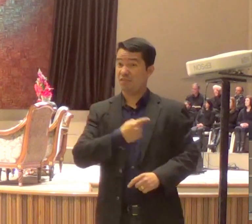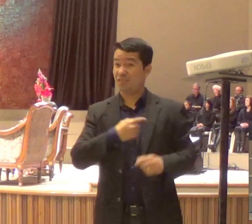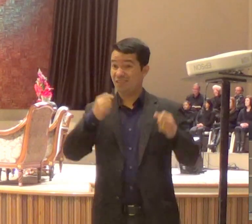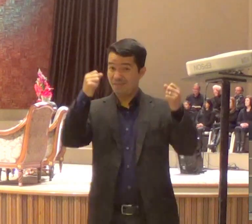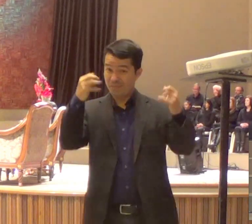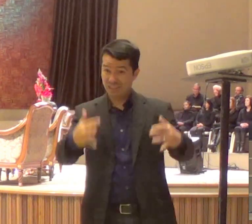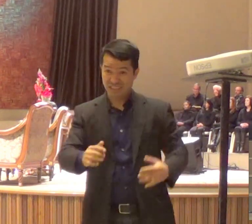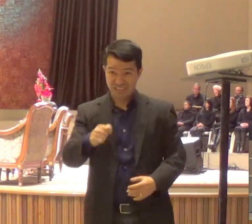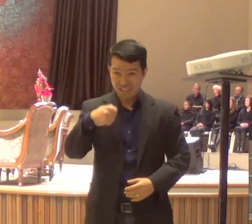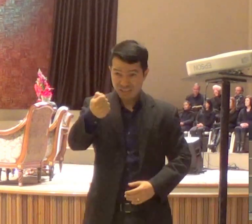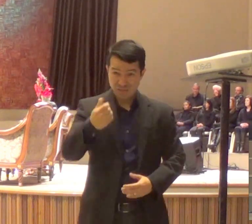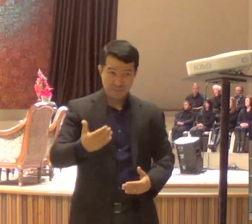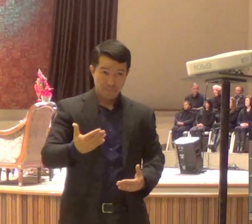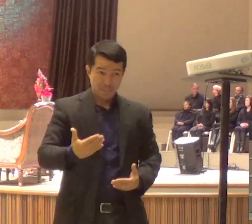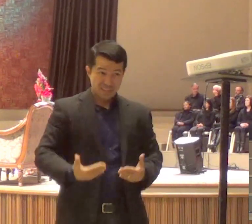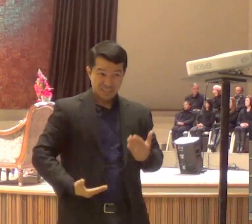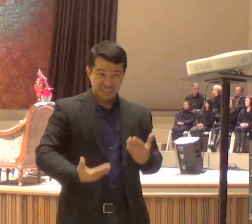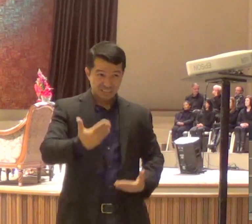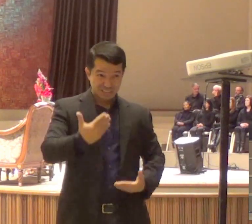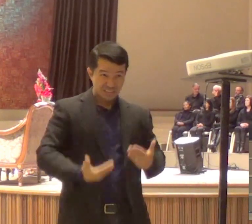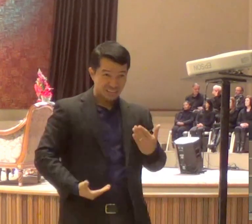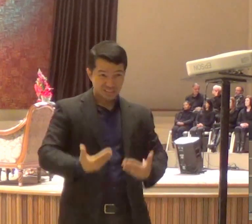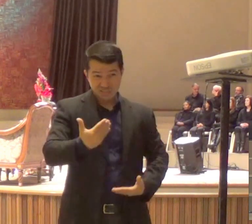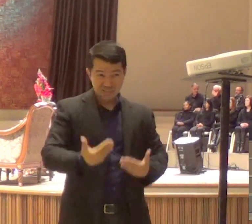a gente diz assim, afinal de contas, eu sou,